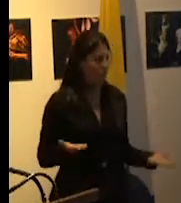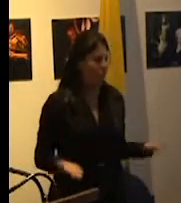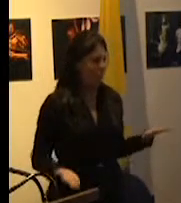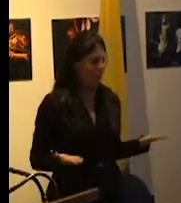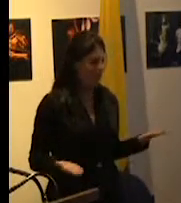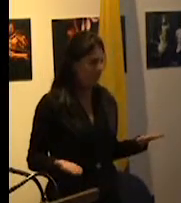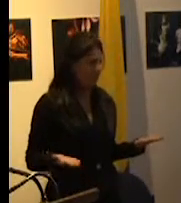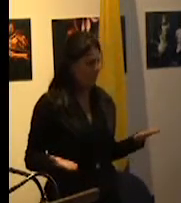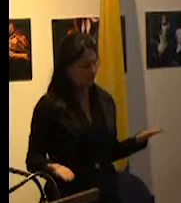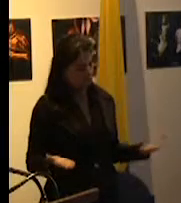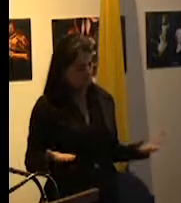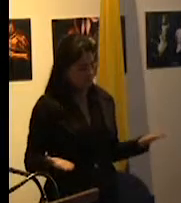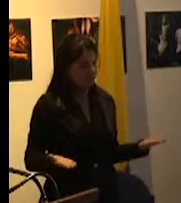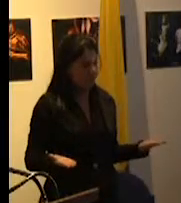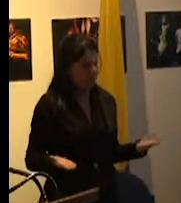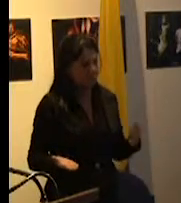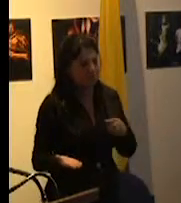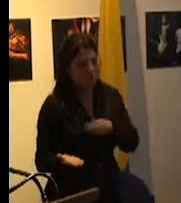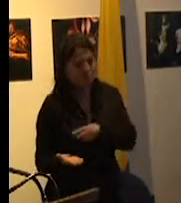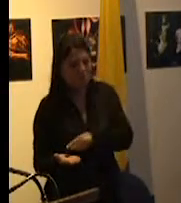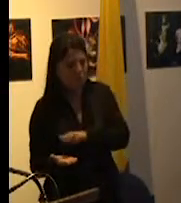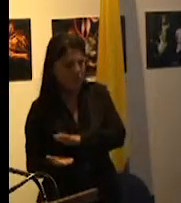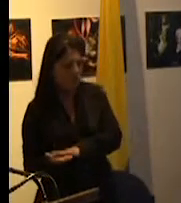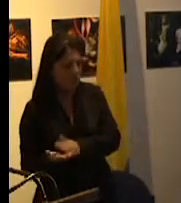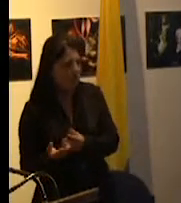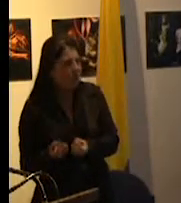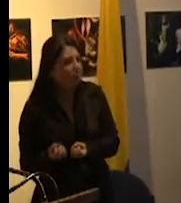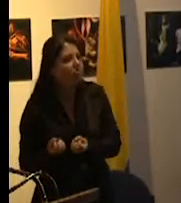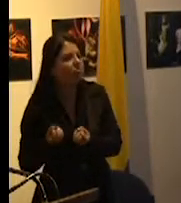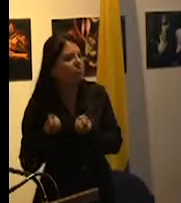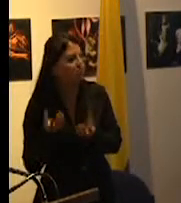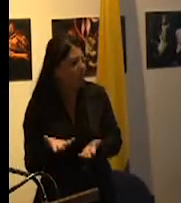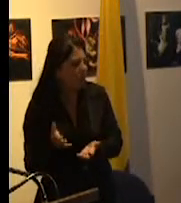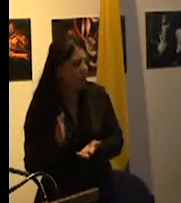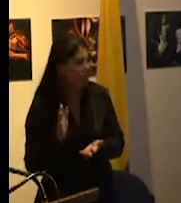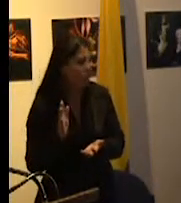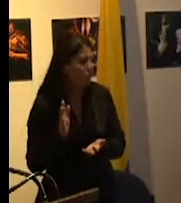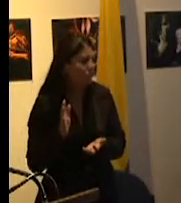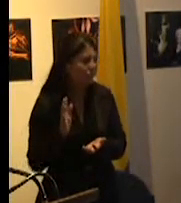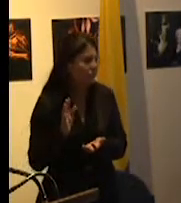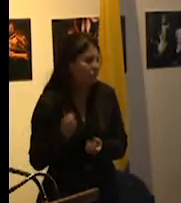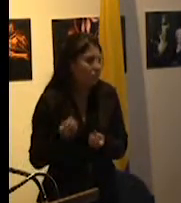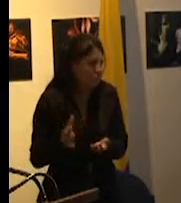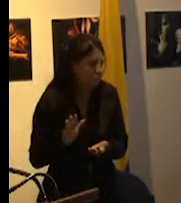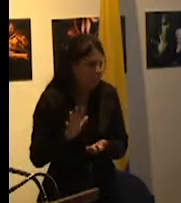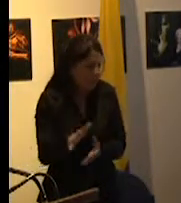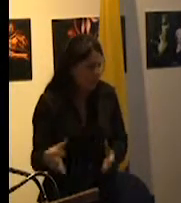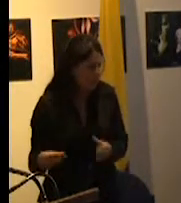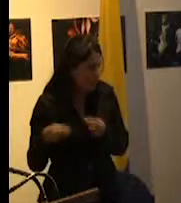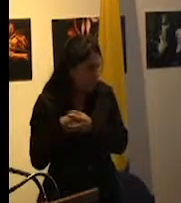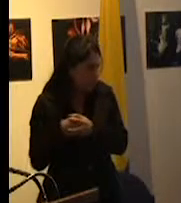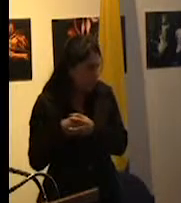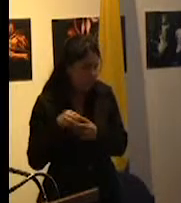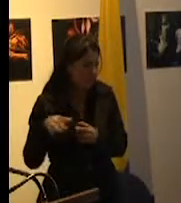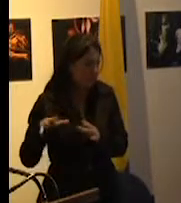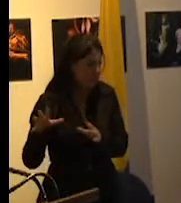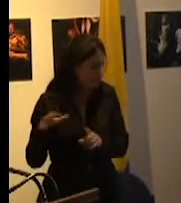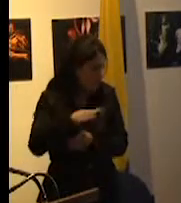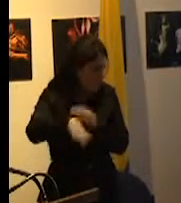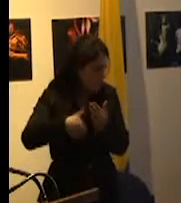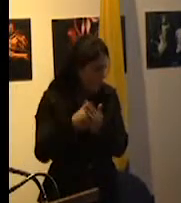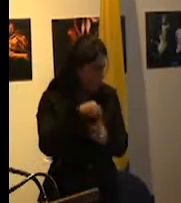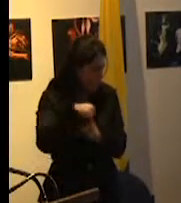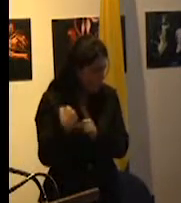o producir un equilibrio entre la contribución a la adaptación al todo social